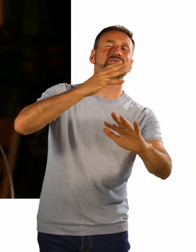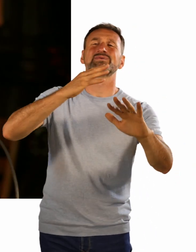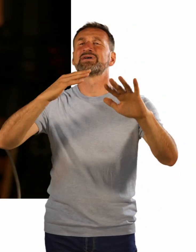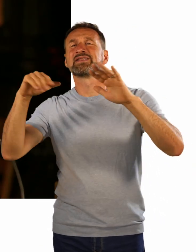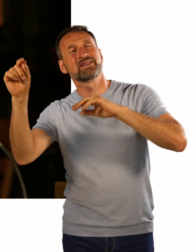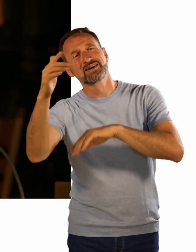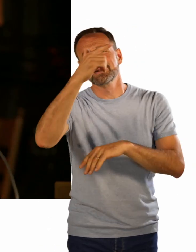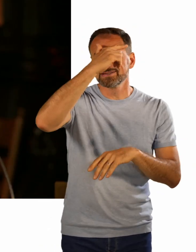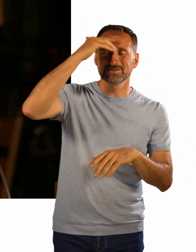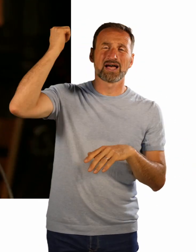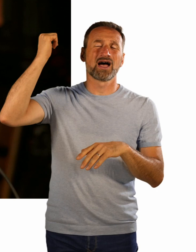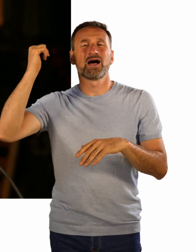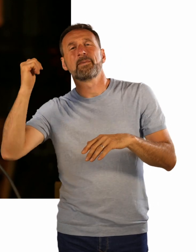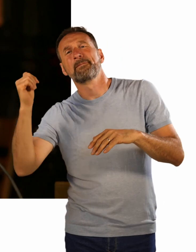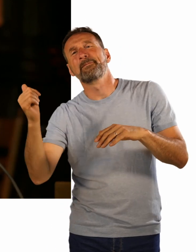sunburned hands.